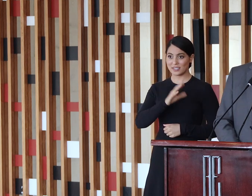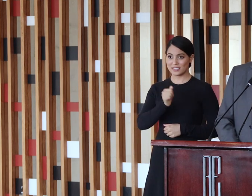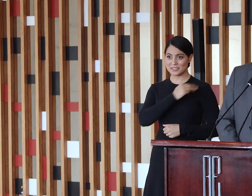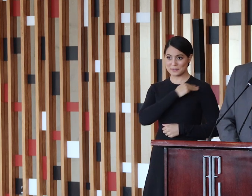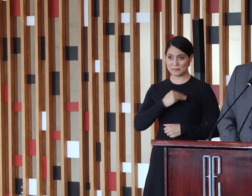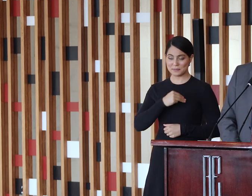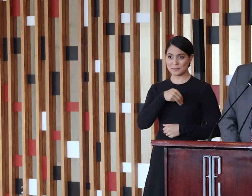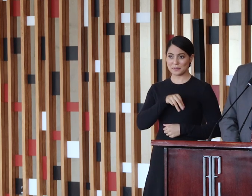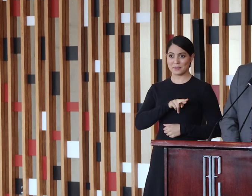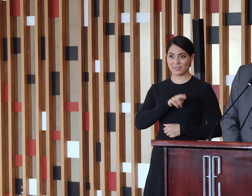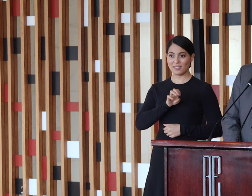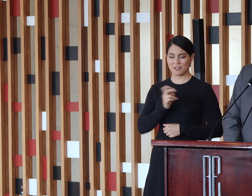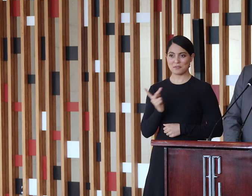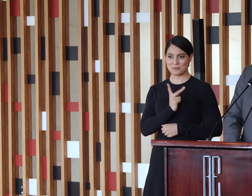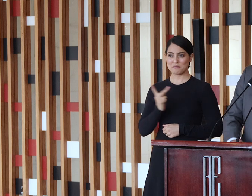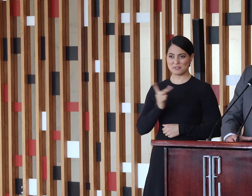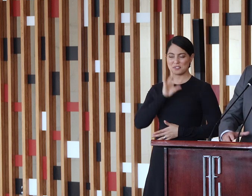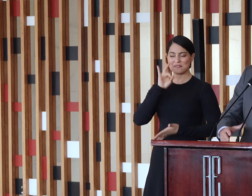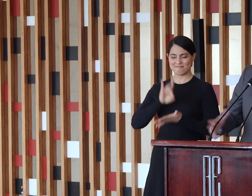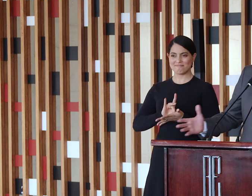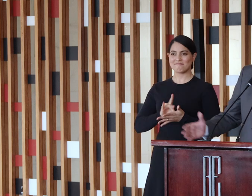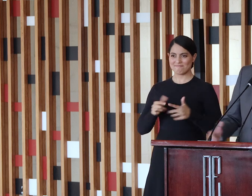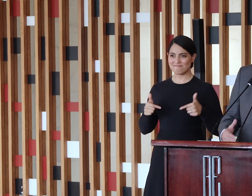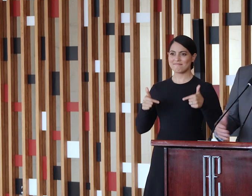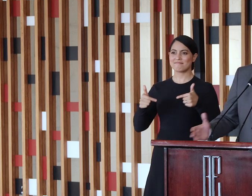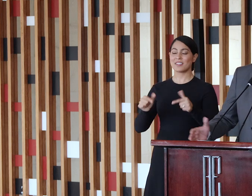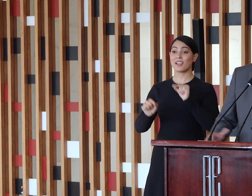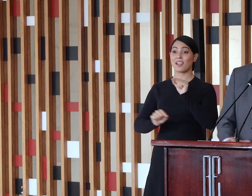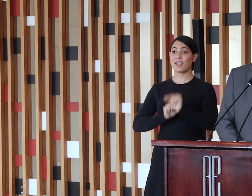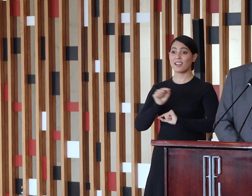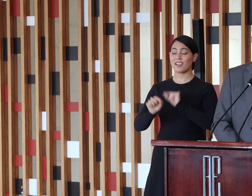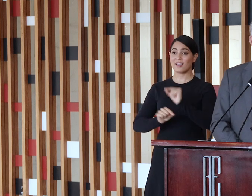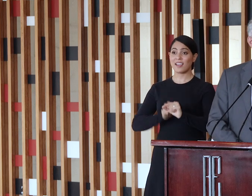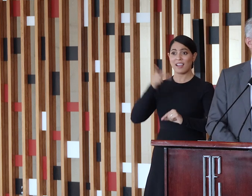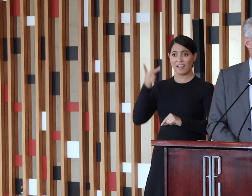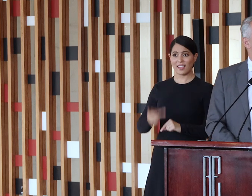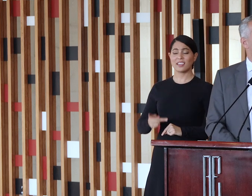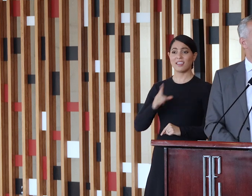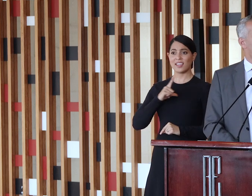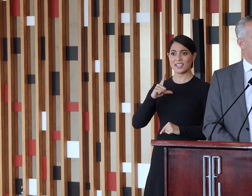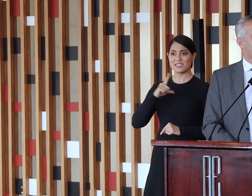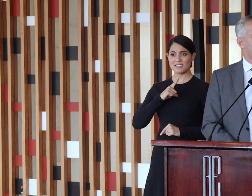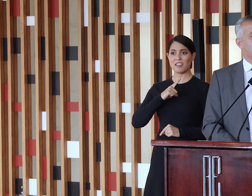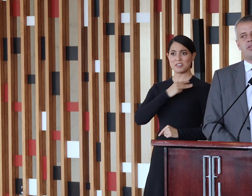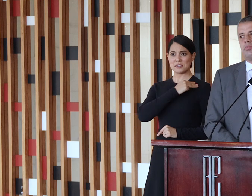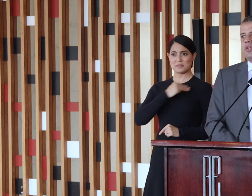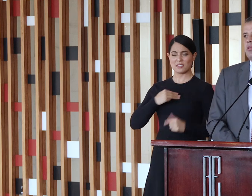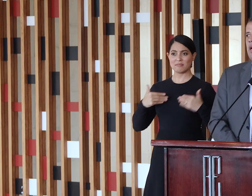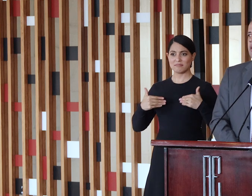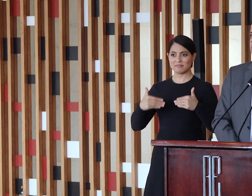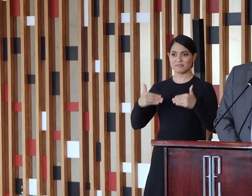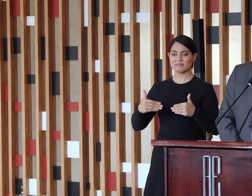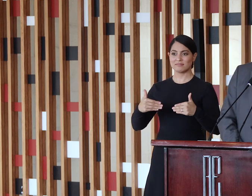diplomático, para que pudéssemos realmente usar as nossas embaixadas, que são tantas por esse